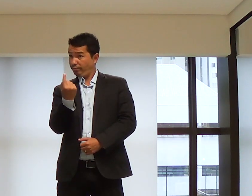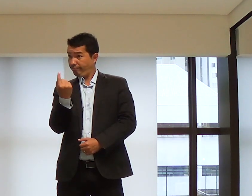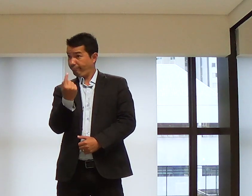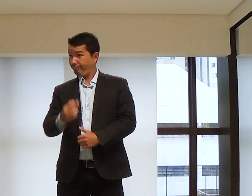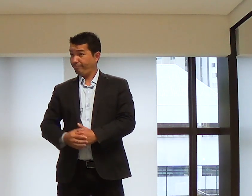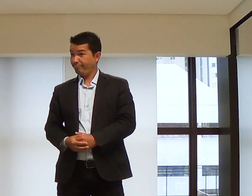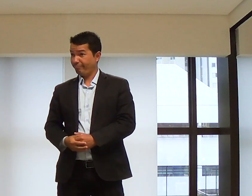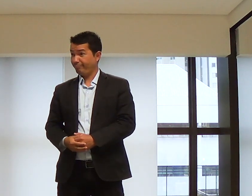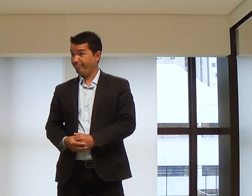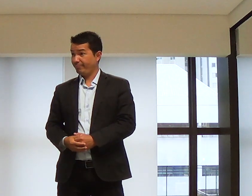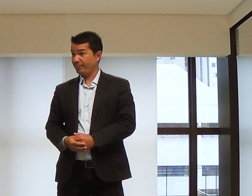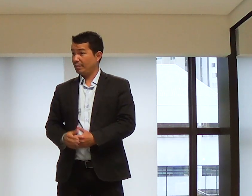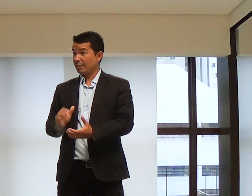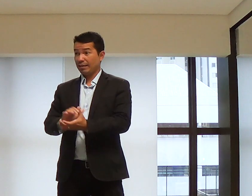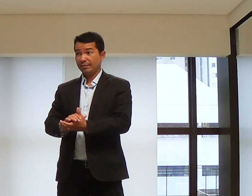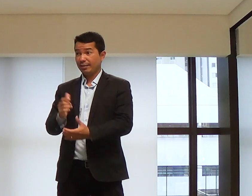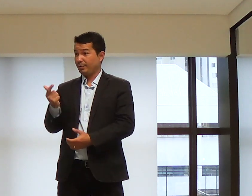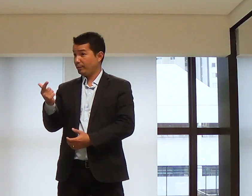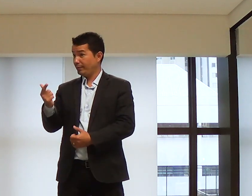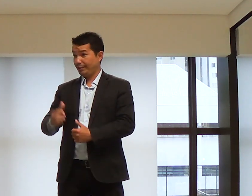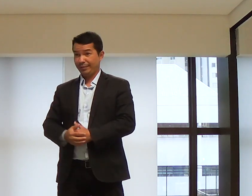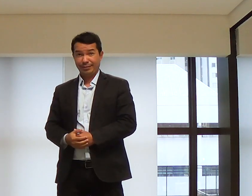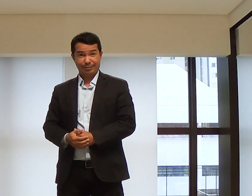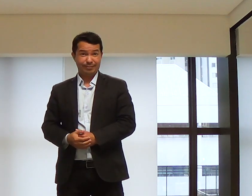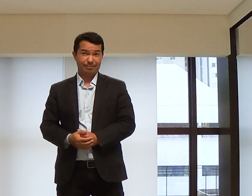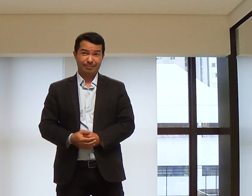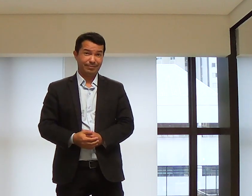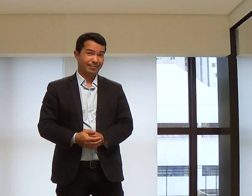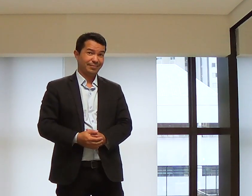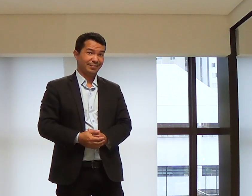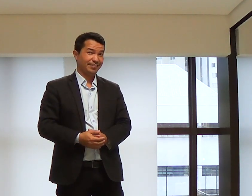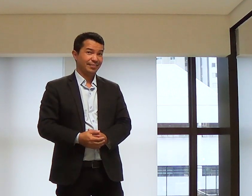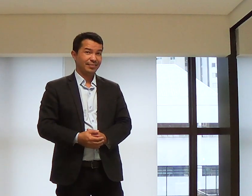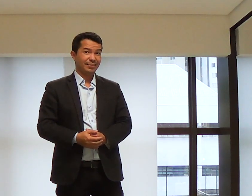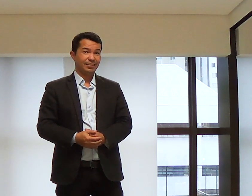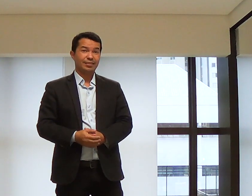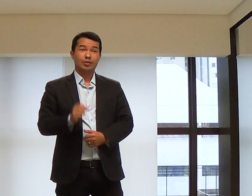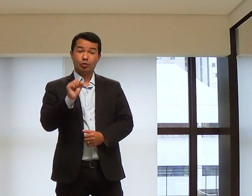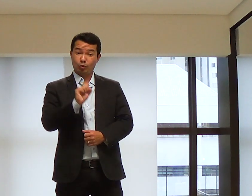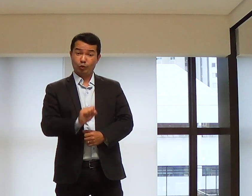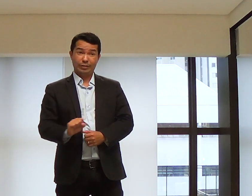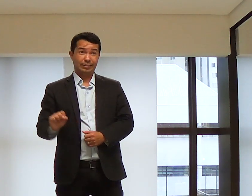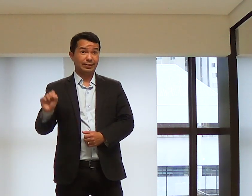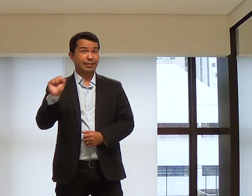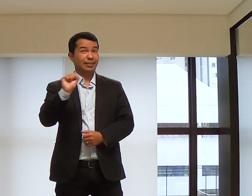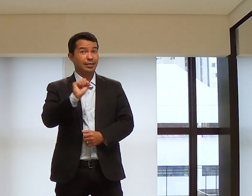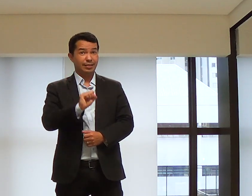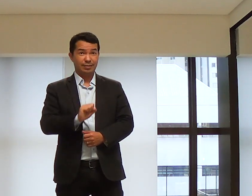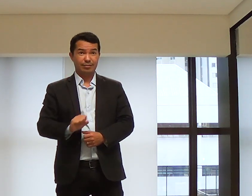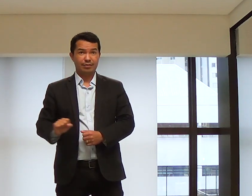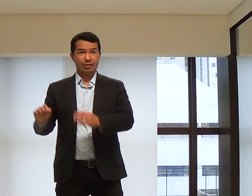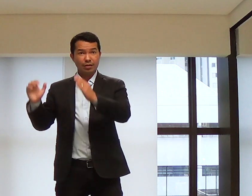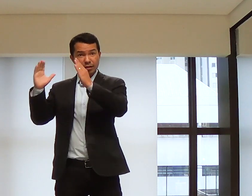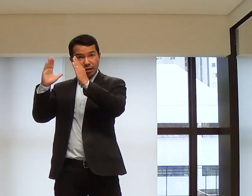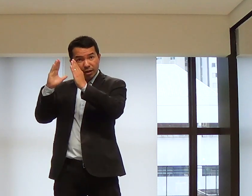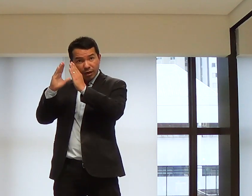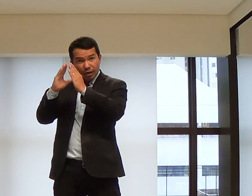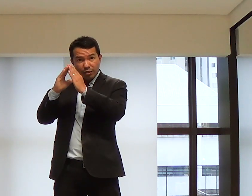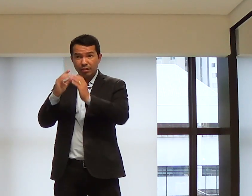Vim sozinho. Ainda não havia casado? Ainda cheguei aqui solteiro.